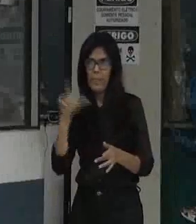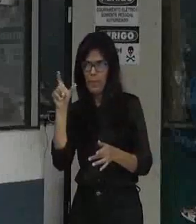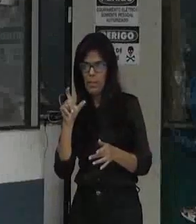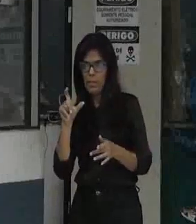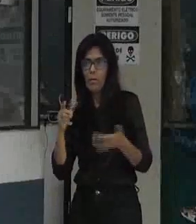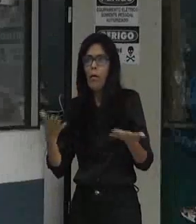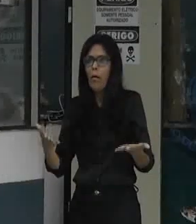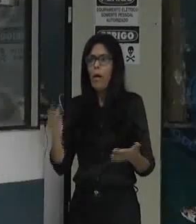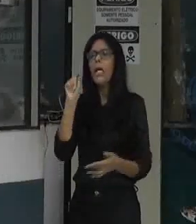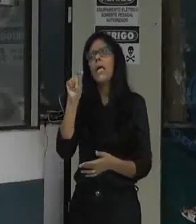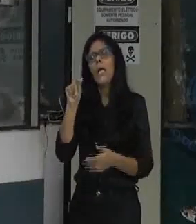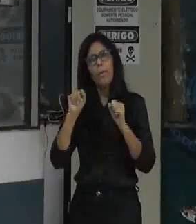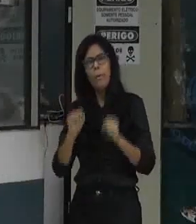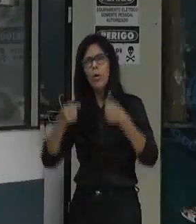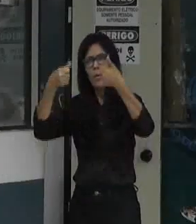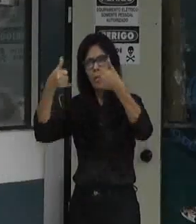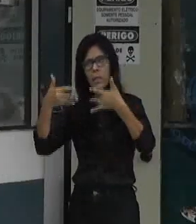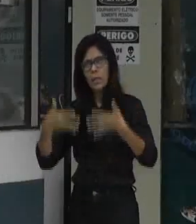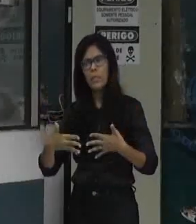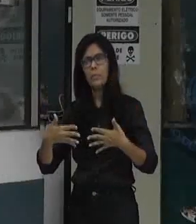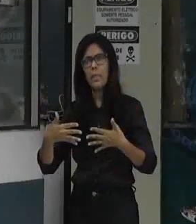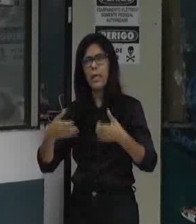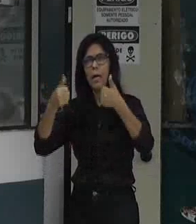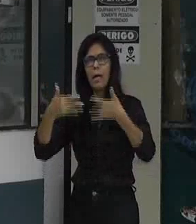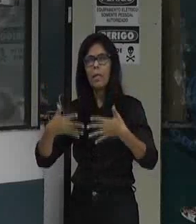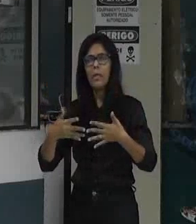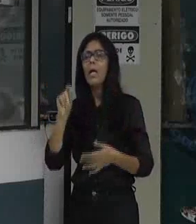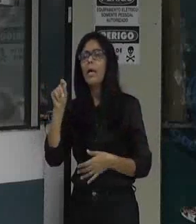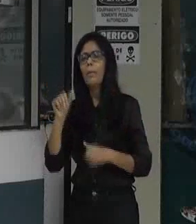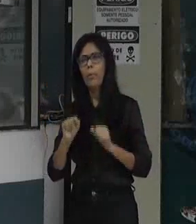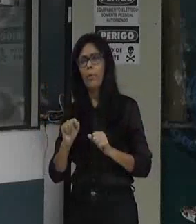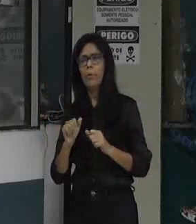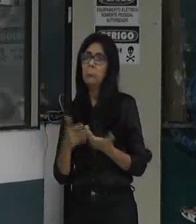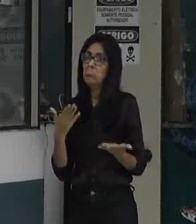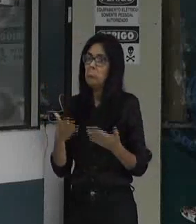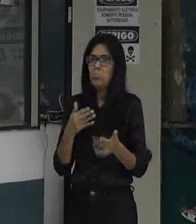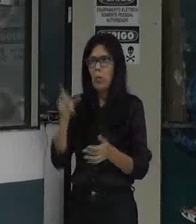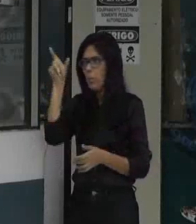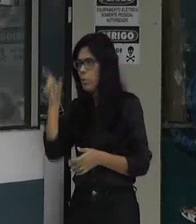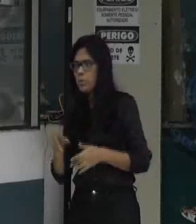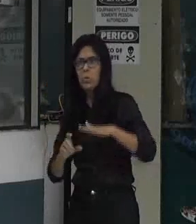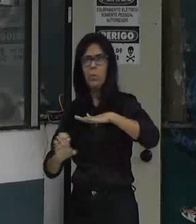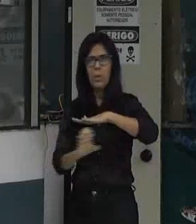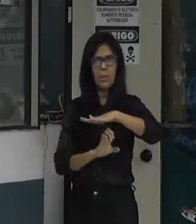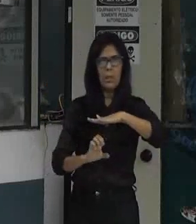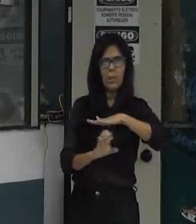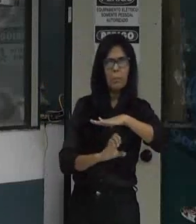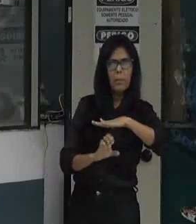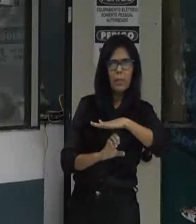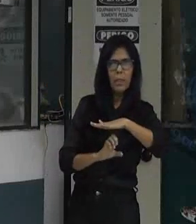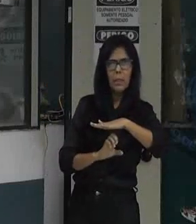ou alguém da autarquia de transporte de trânsito traga pra gente um esclarecimento já está